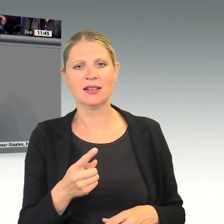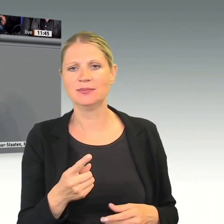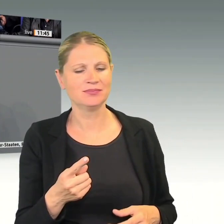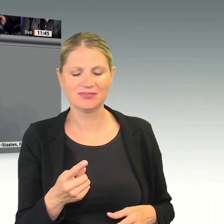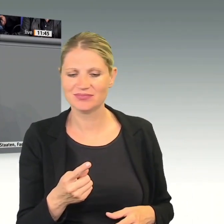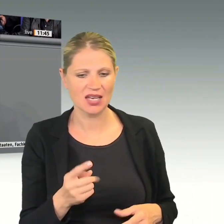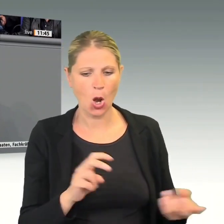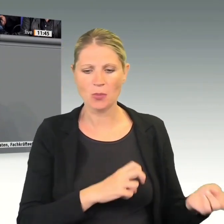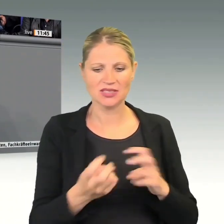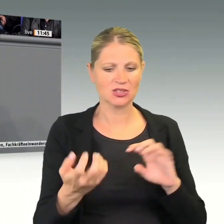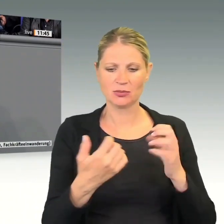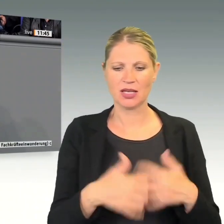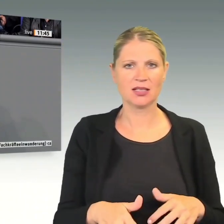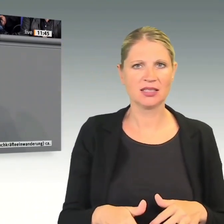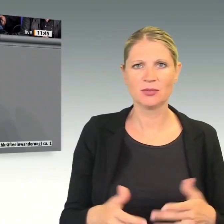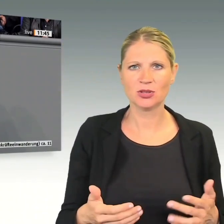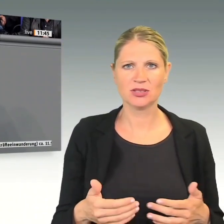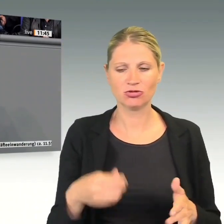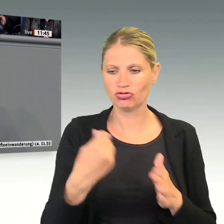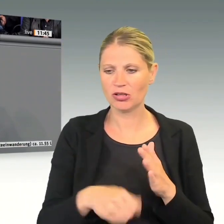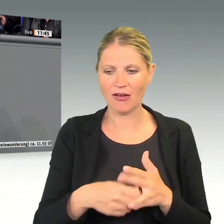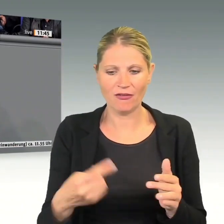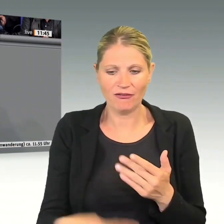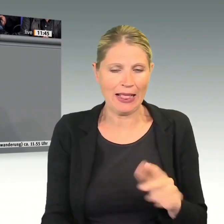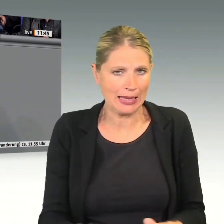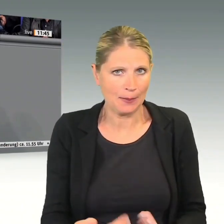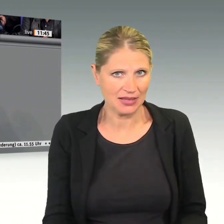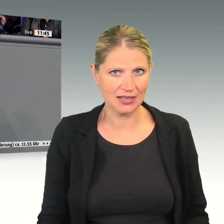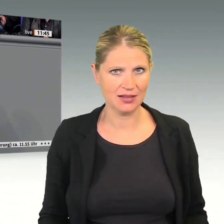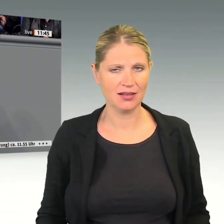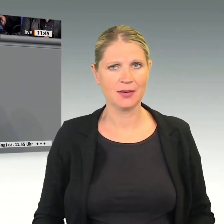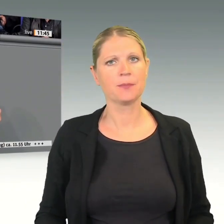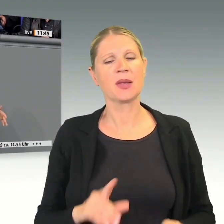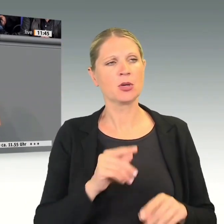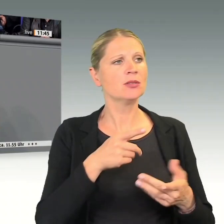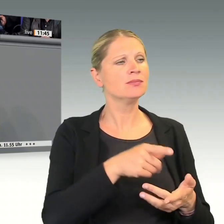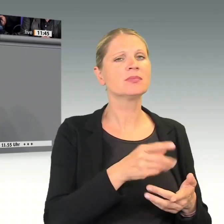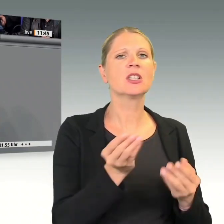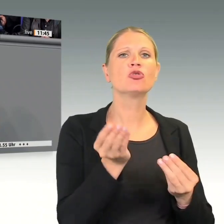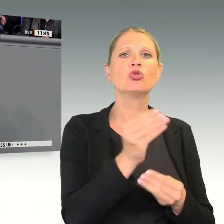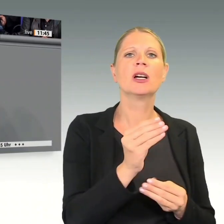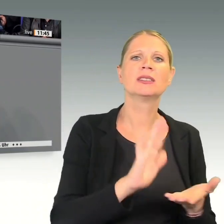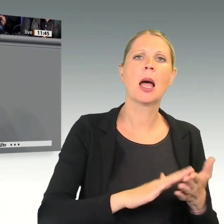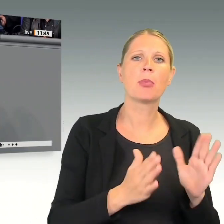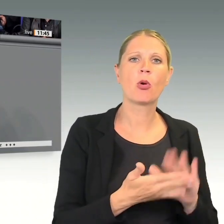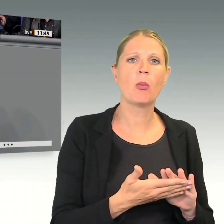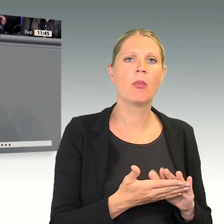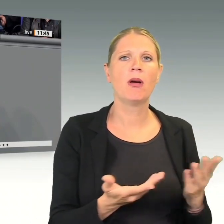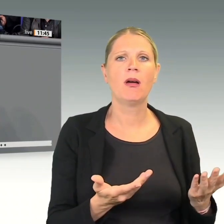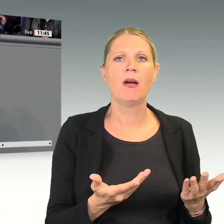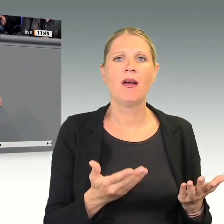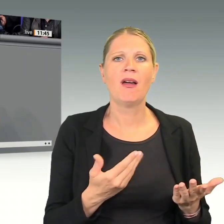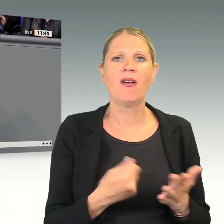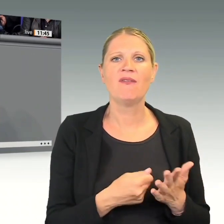Umsetzungsmechanismus. Ich sage Ihnen, dieses Zusatzabkommen wird das Papier nicht wert sein, auf dem Sie stehen. Aber Sie verunsichern ganz Europa und